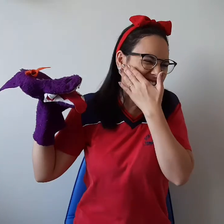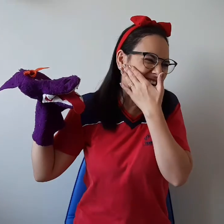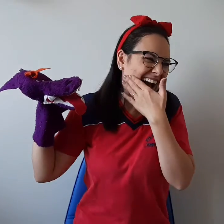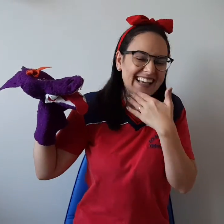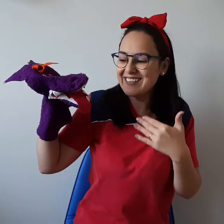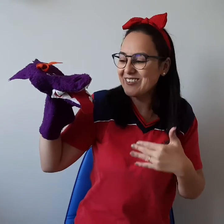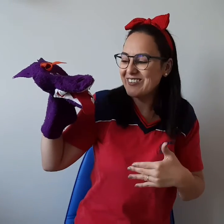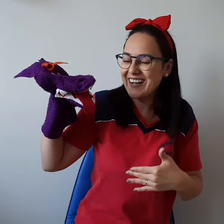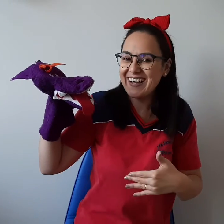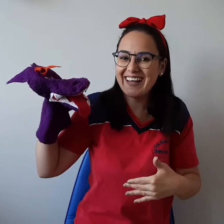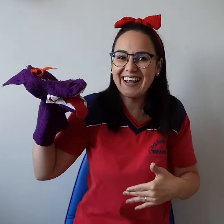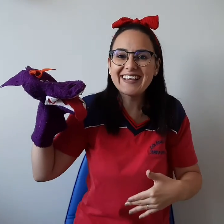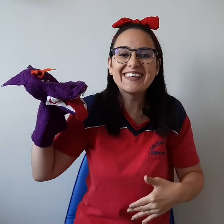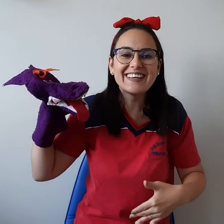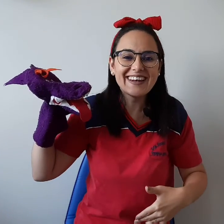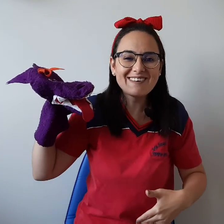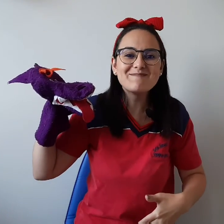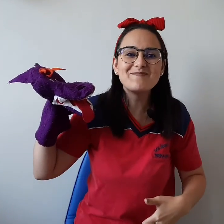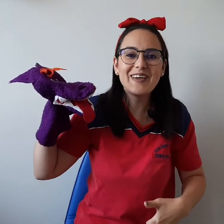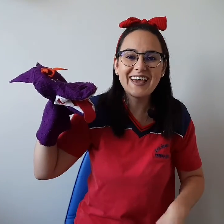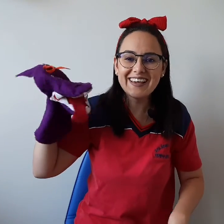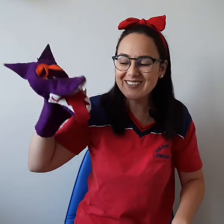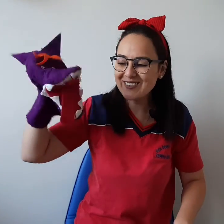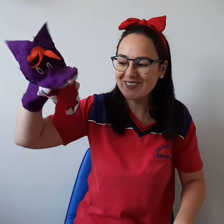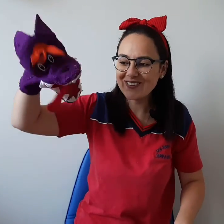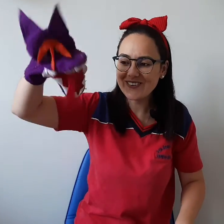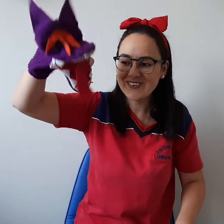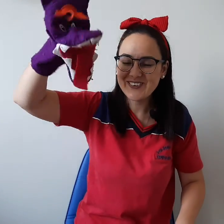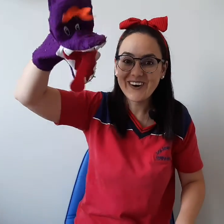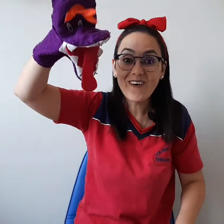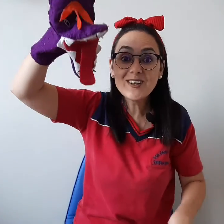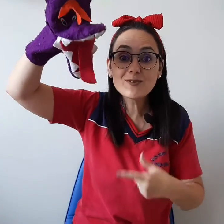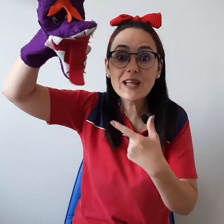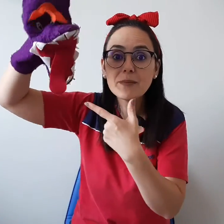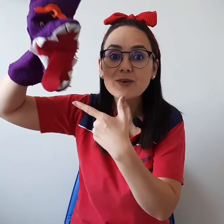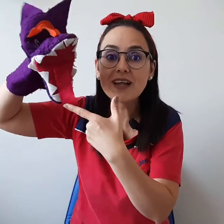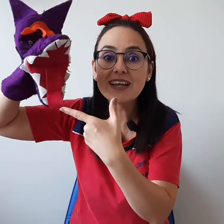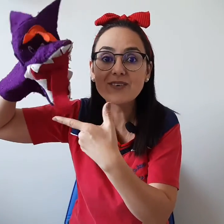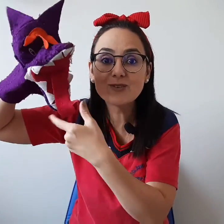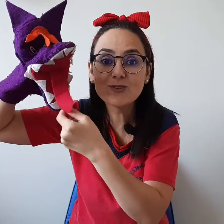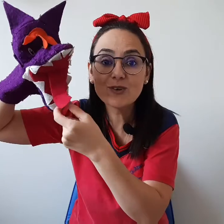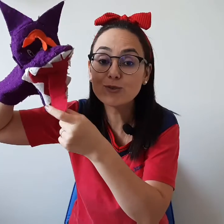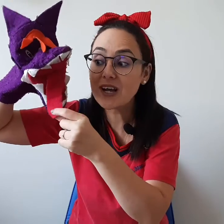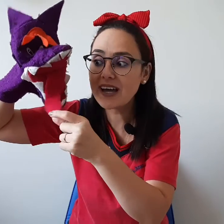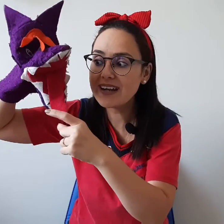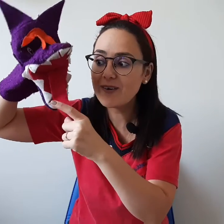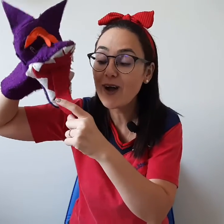Ai, Seu Jacaré, que lambeijo! Olha o tamanho da língua do jacaré, não!